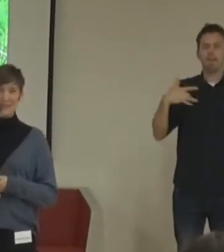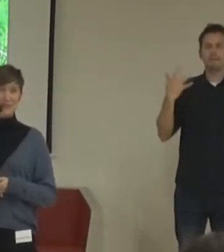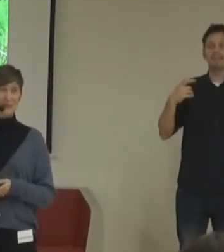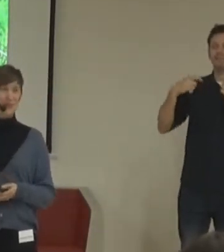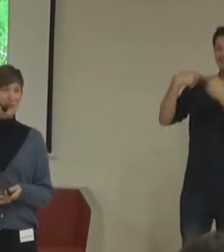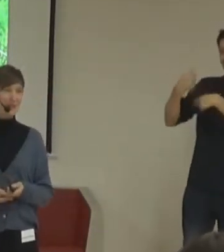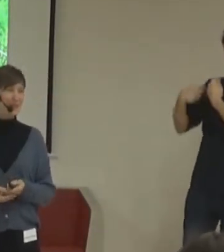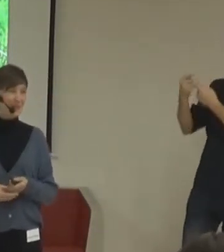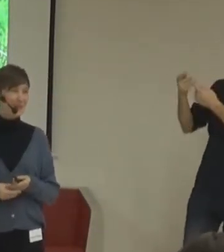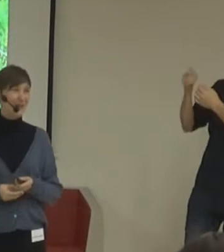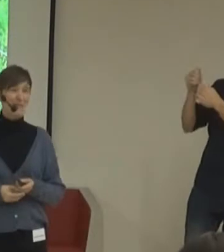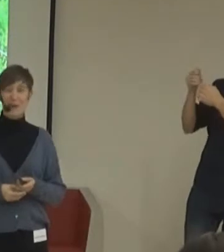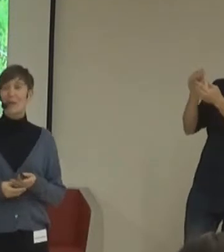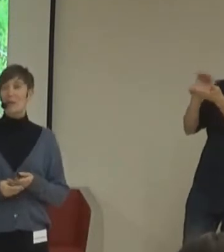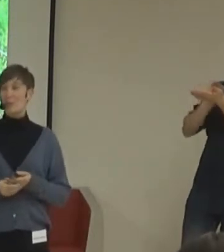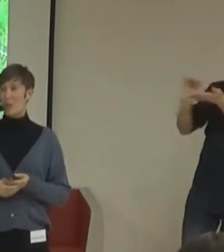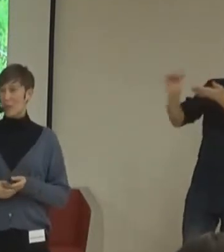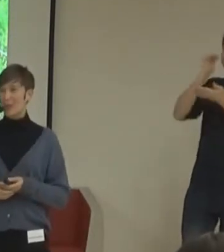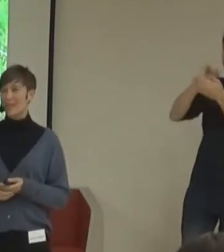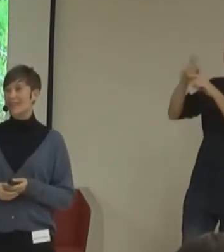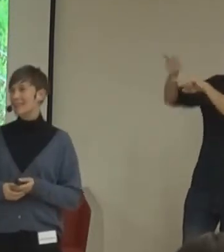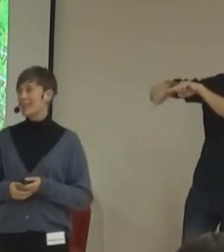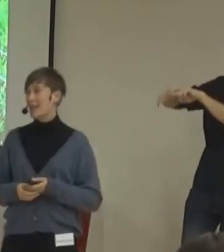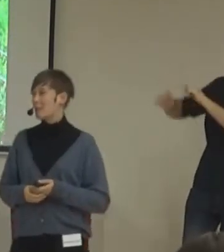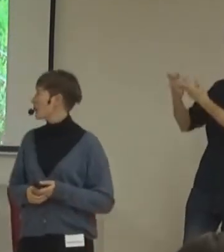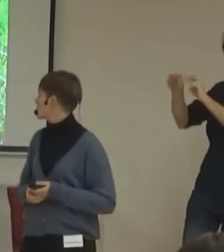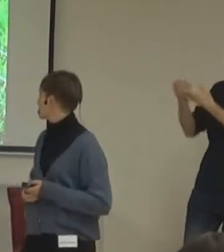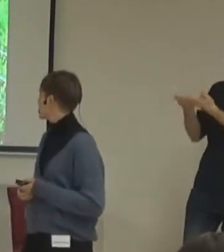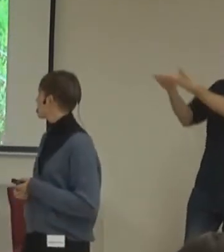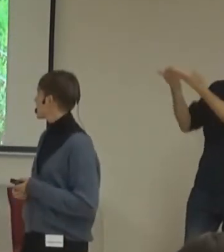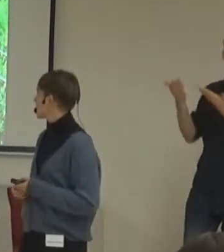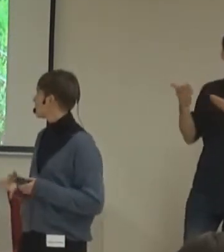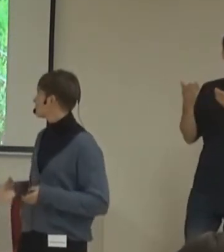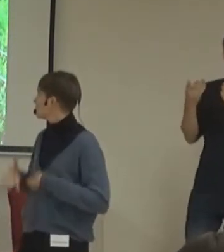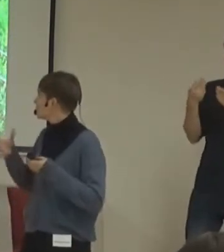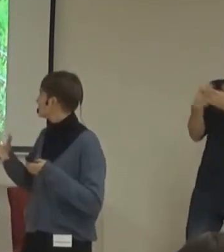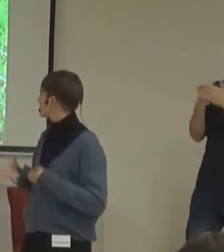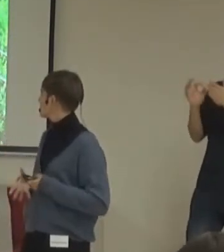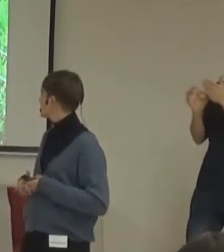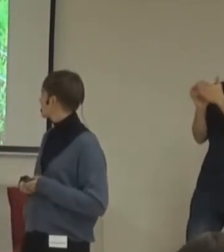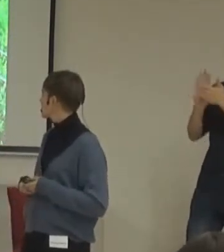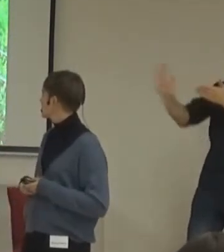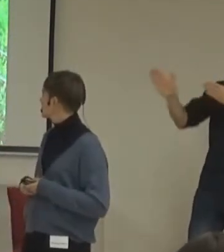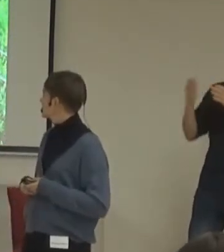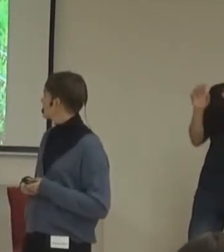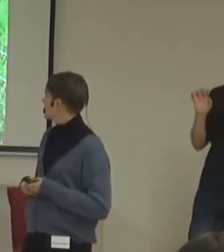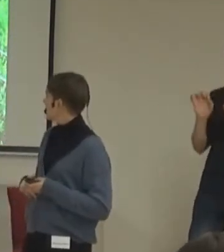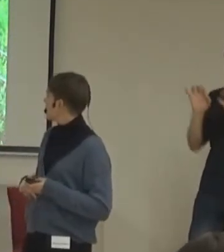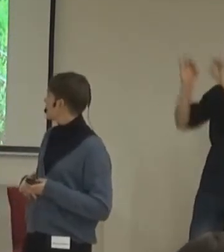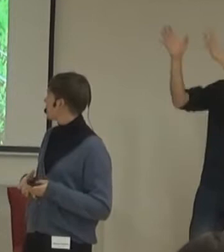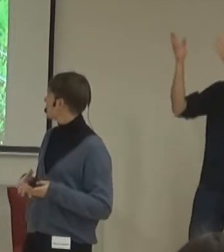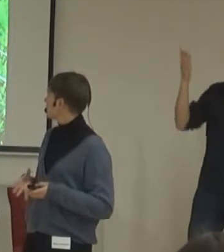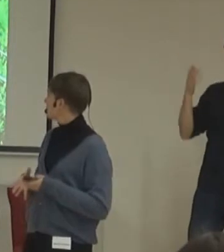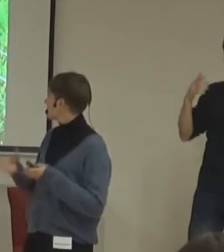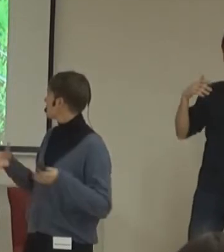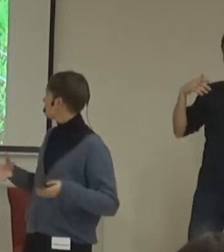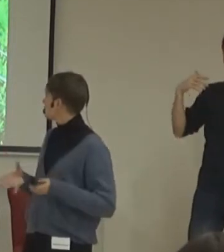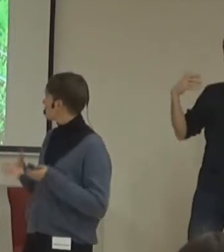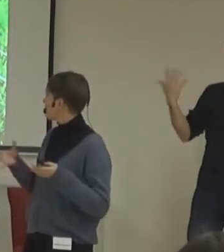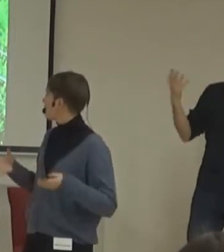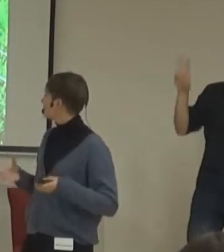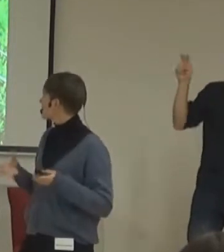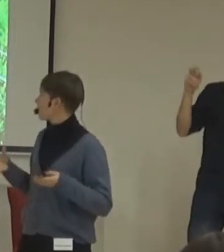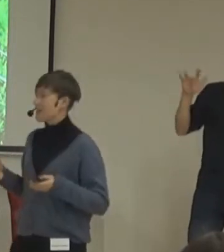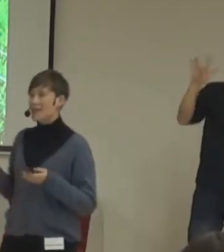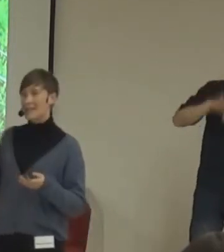ty lidi s tím postižením, abychom jim pomohli, abychom tu situaci nějak zlepšili, abychom ten